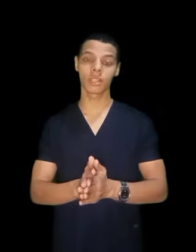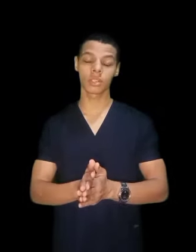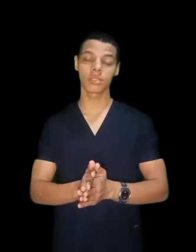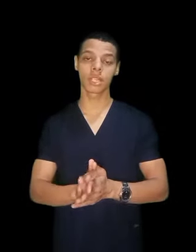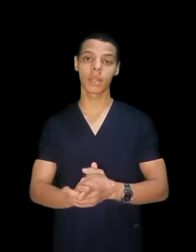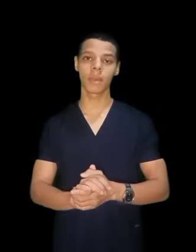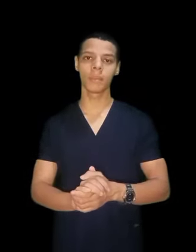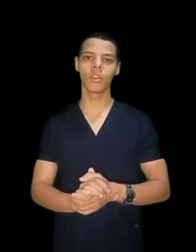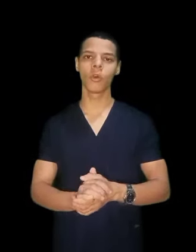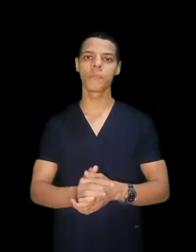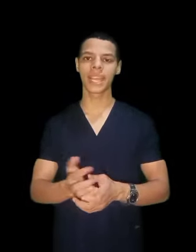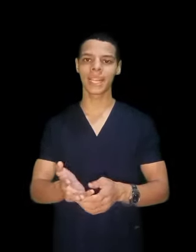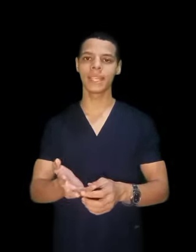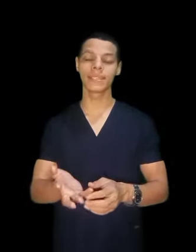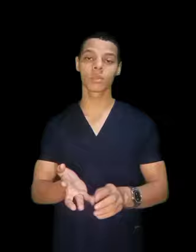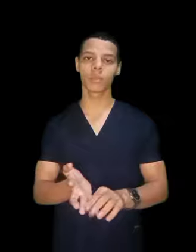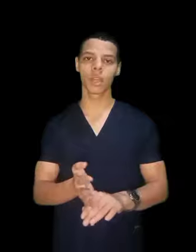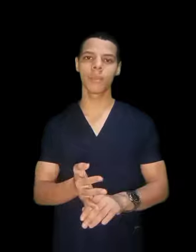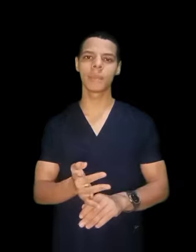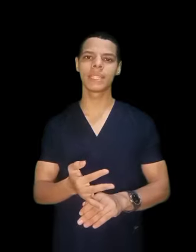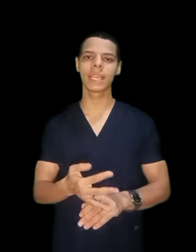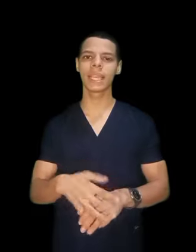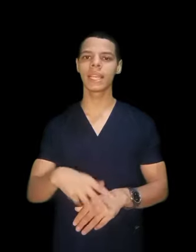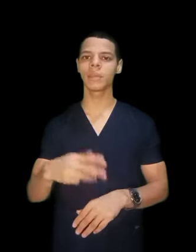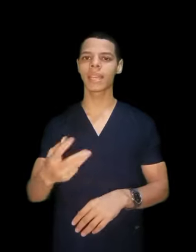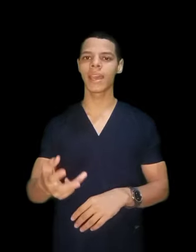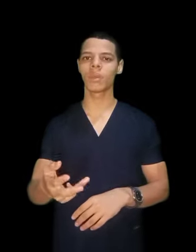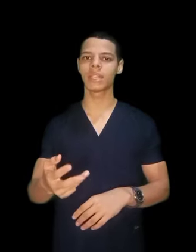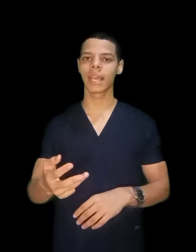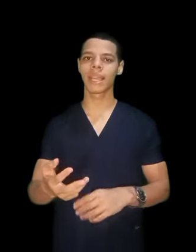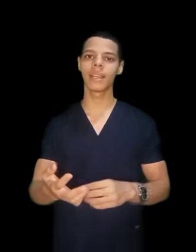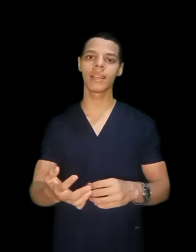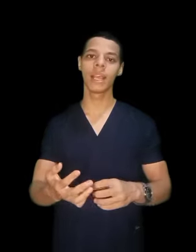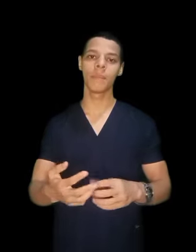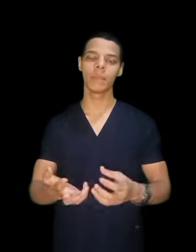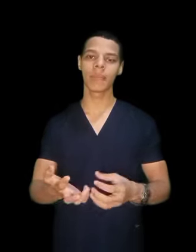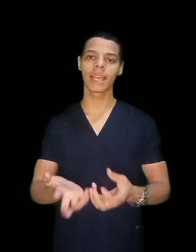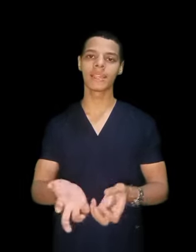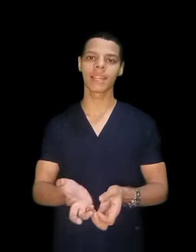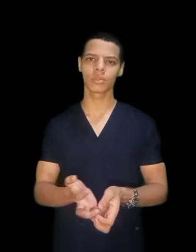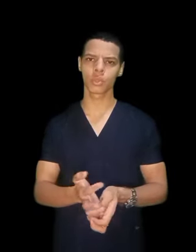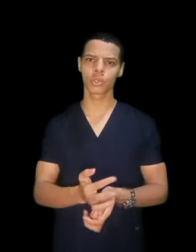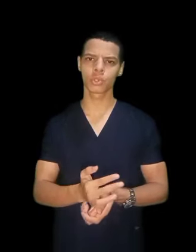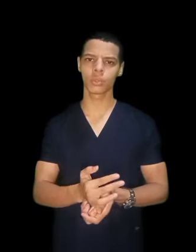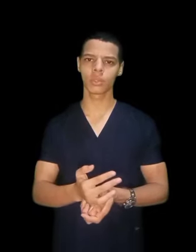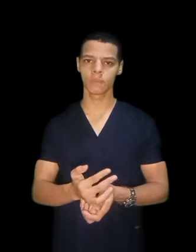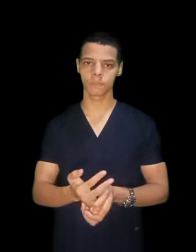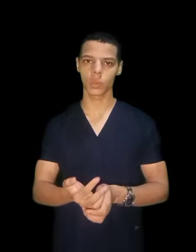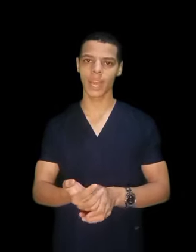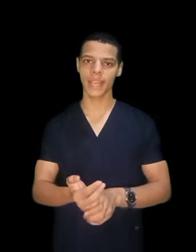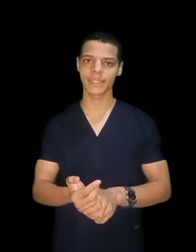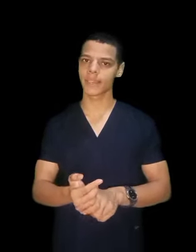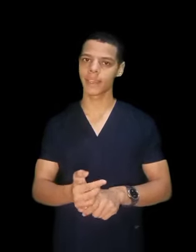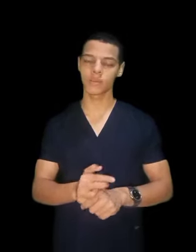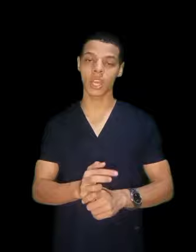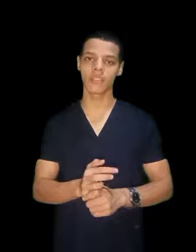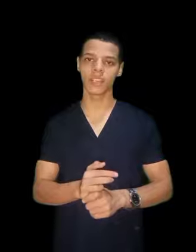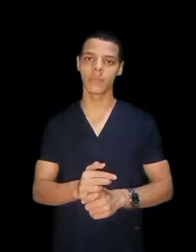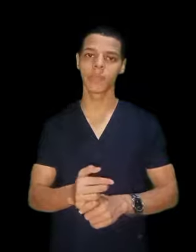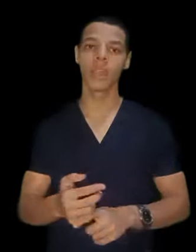الاشخاص ان انا بقابلهم هتلاقي الناس القريبة منك هي اللي بتحاول التقلق من المجال انت عاوزة تخشوا وهكذا انا مش عارف ليه